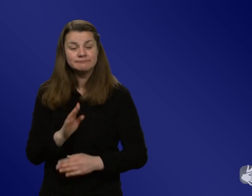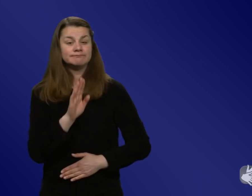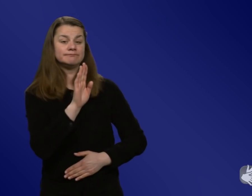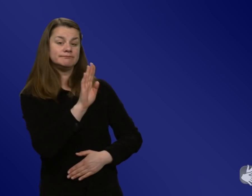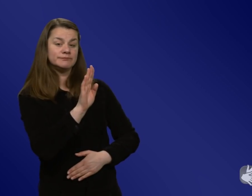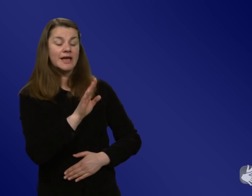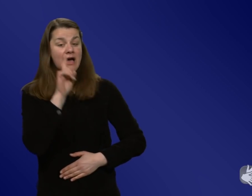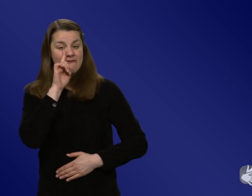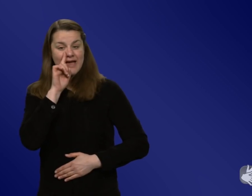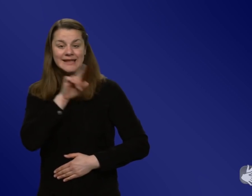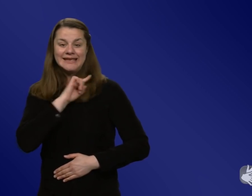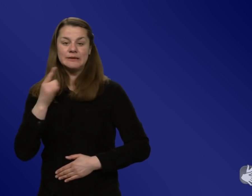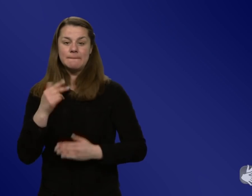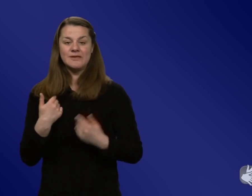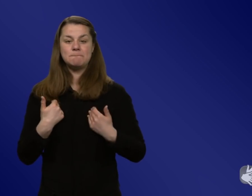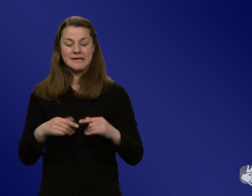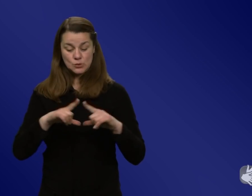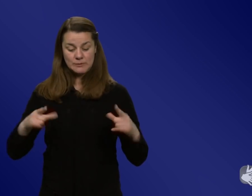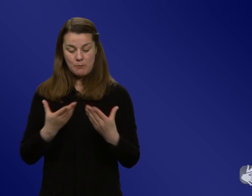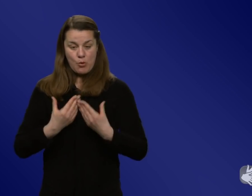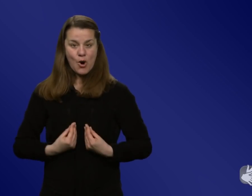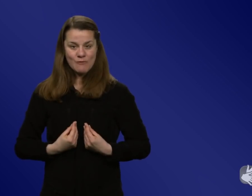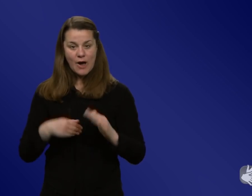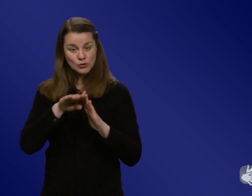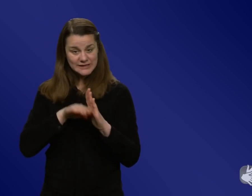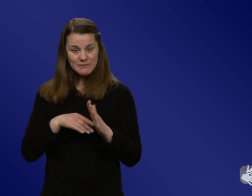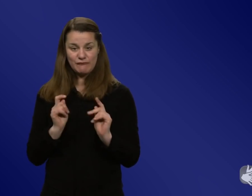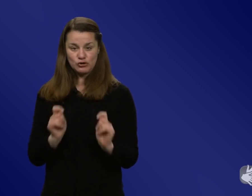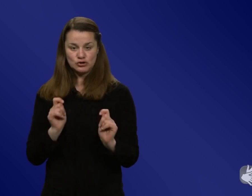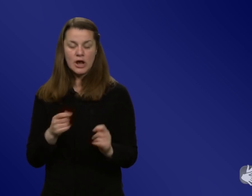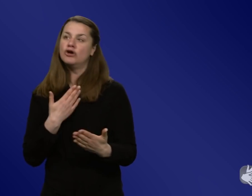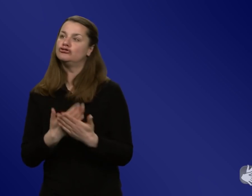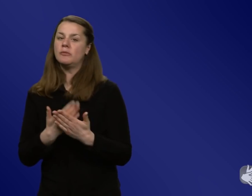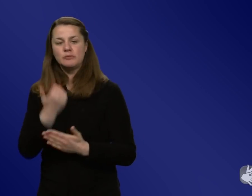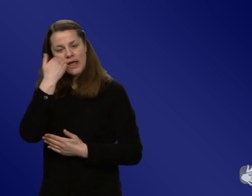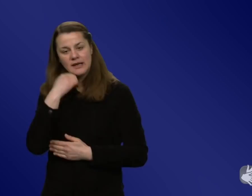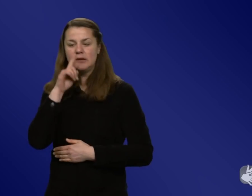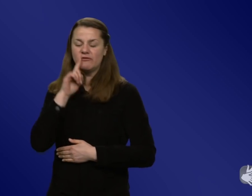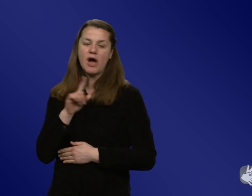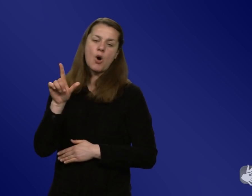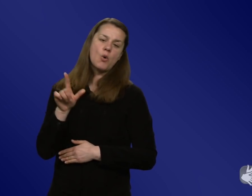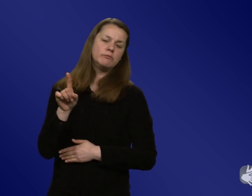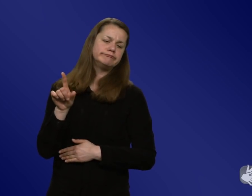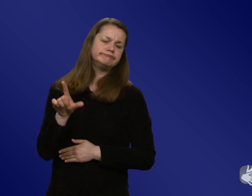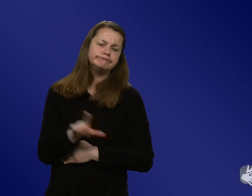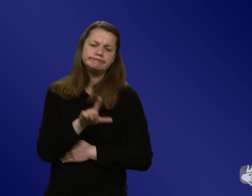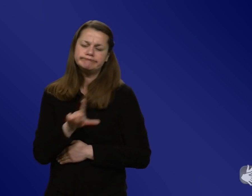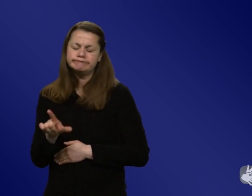angeschrieben wird, vielleicht auch sogar schon mit einem Termin, also liebe Frau Jenny, ihr nächster Impftermin ist dann und dann in diesem und diesem